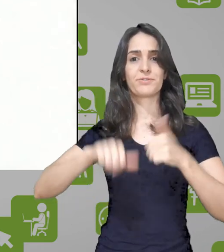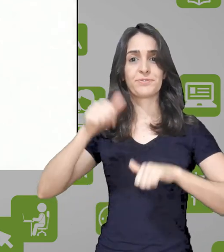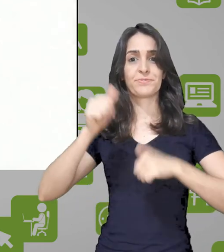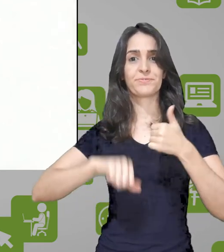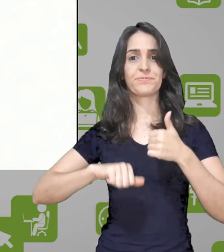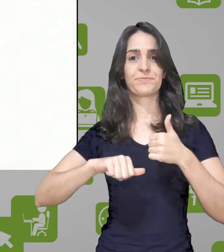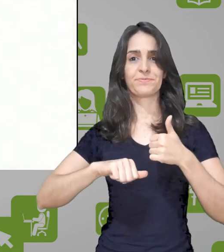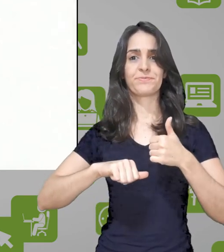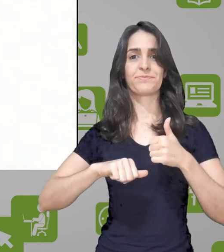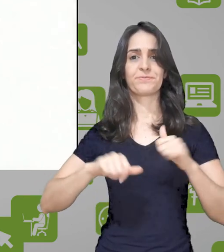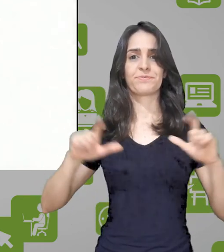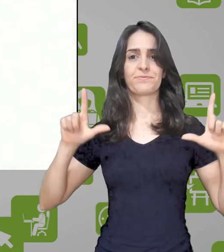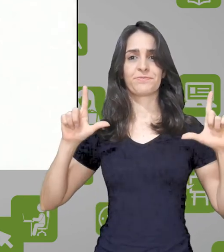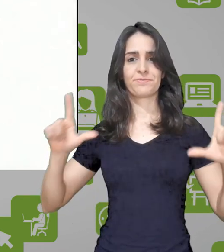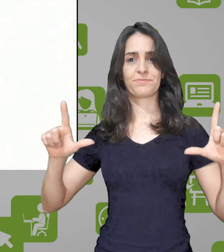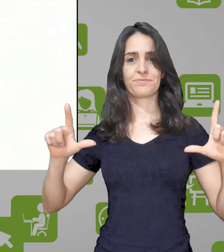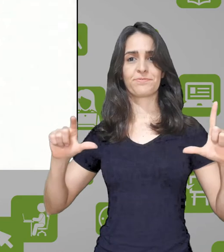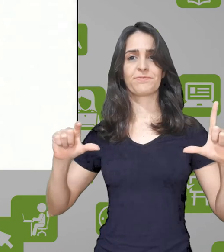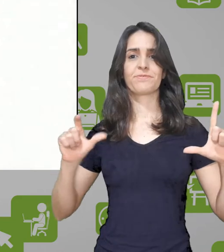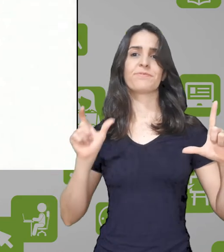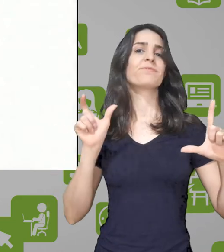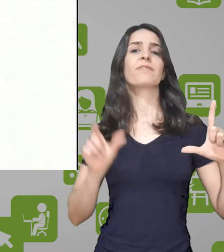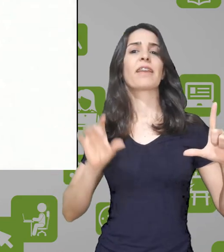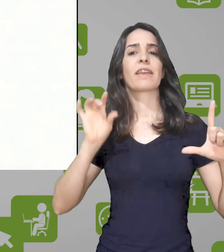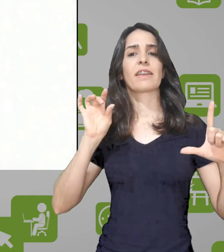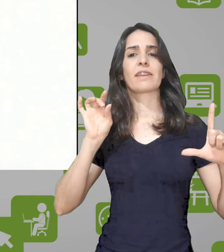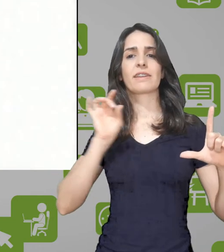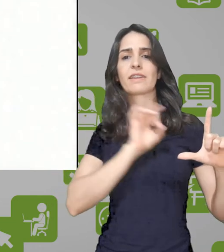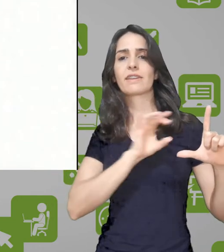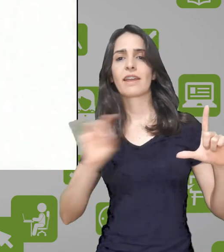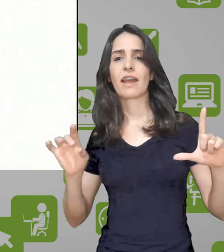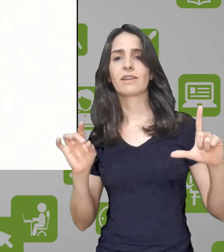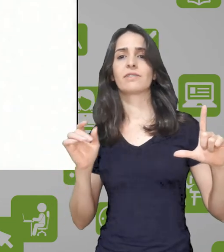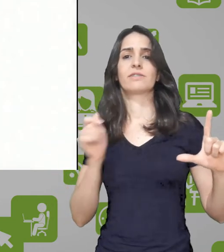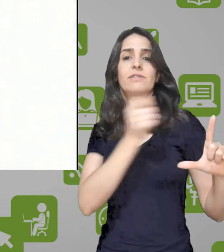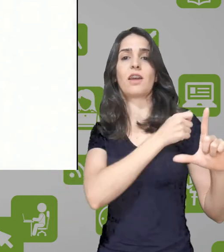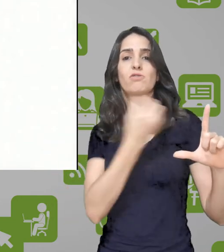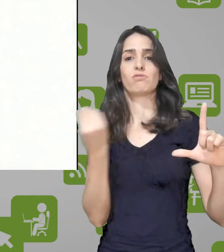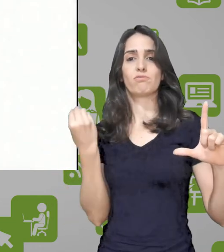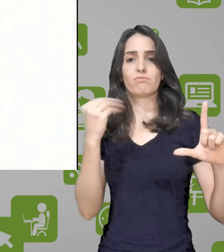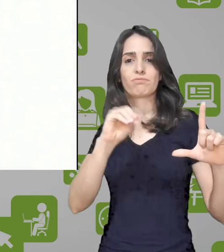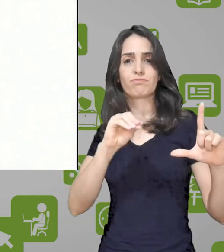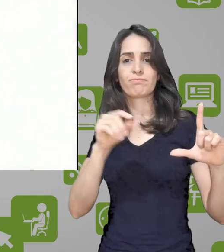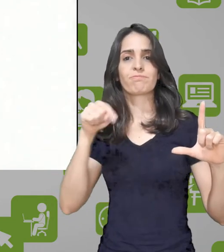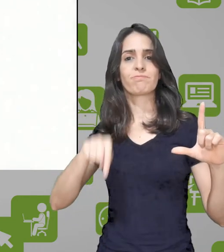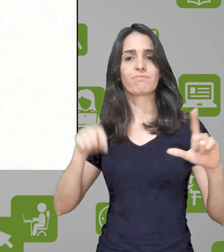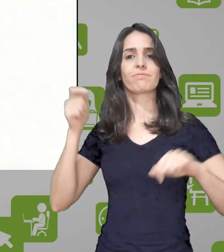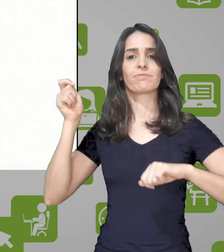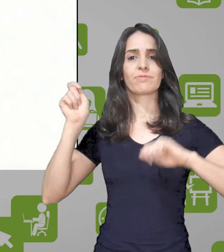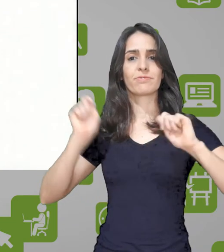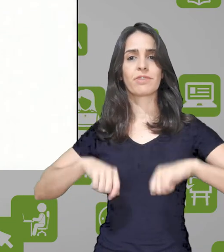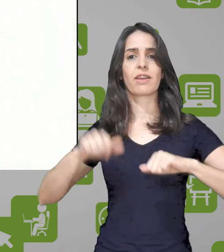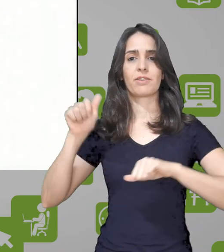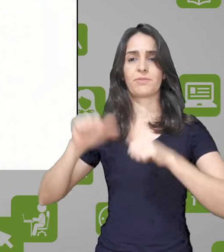aqui no canto direito abaixo da postagem de cada aluno. Então, eu vou